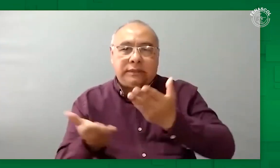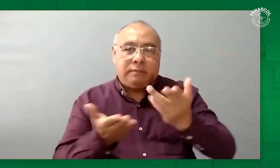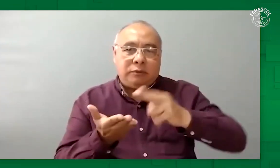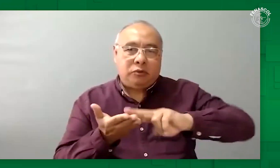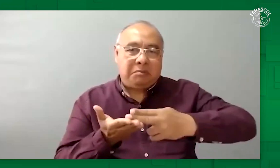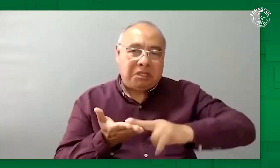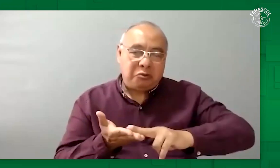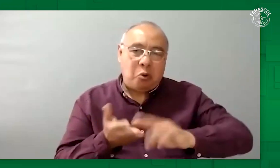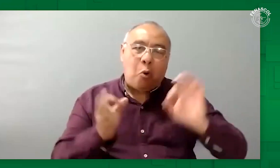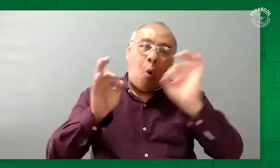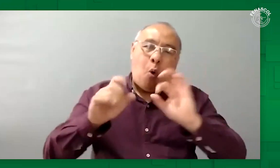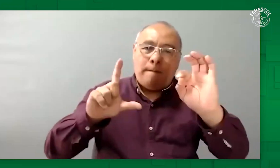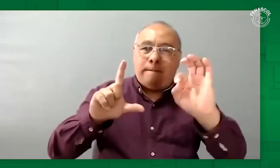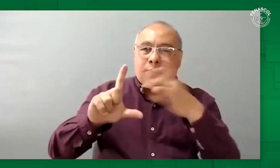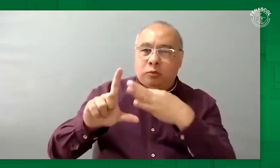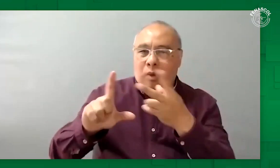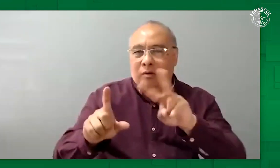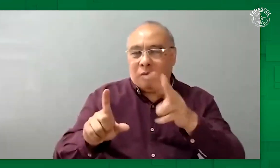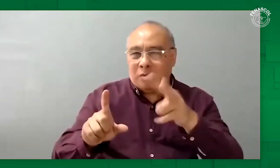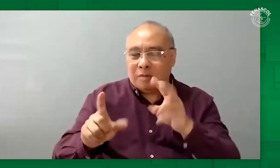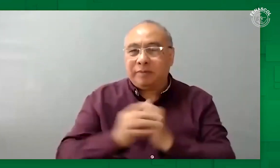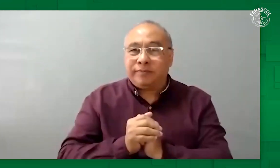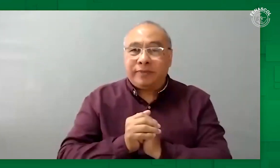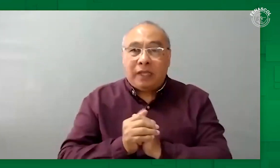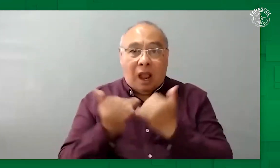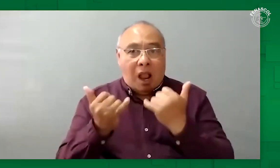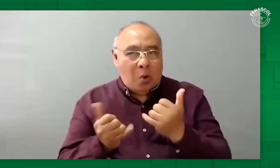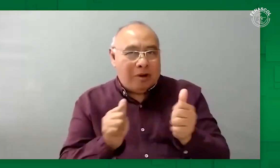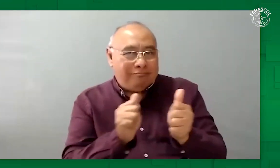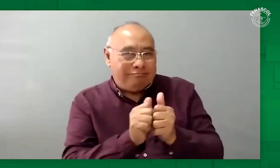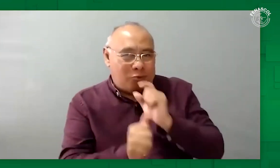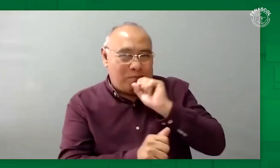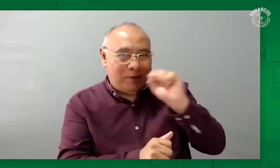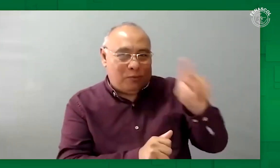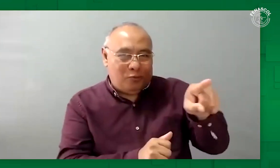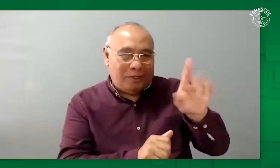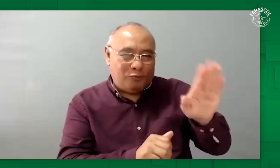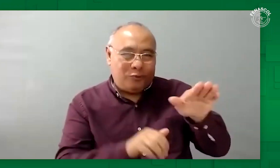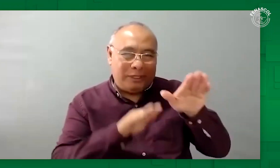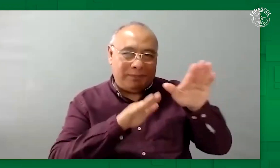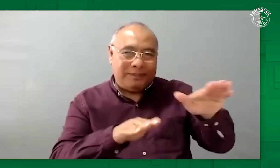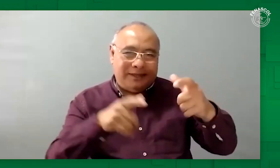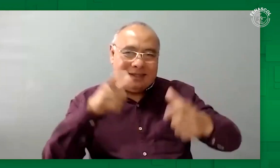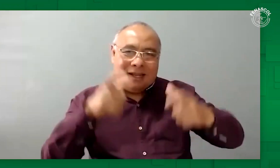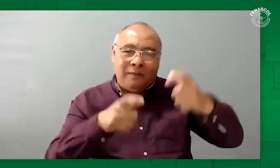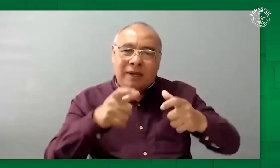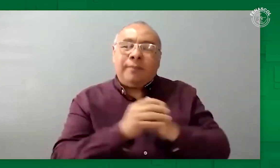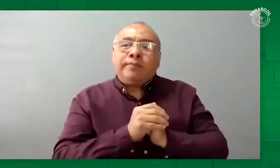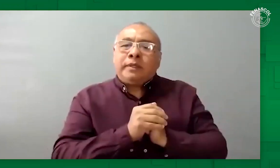el servicio de interpretación de manera permanente, ya sea presencial o virtual. Ahora nos acompaña el representante a la Cámara y yo